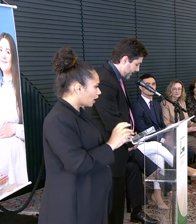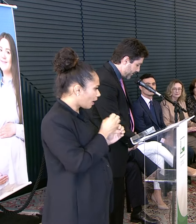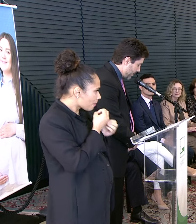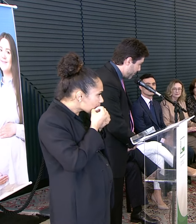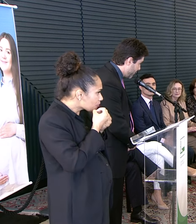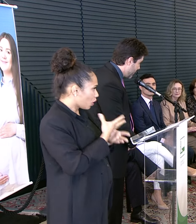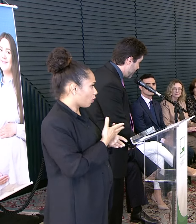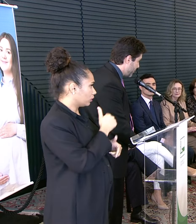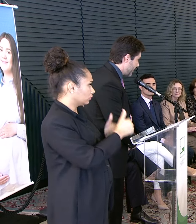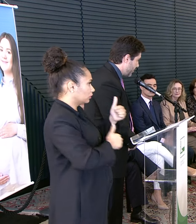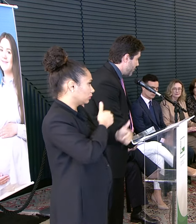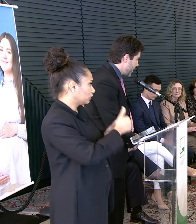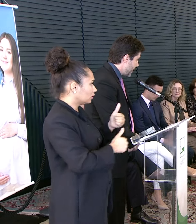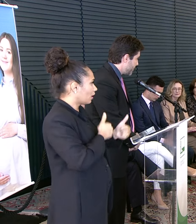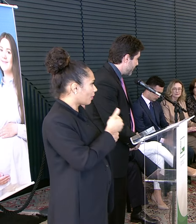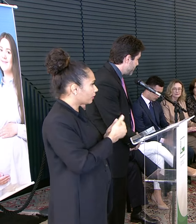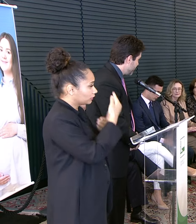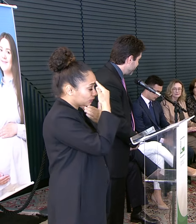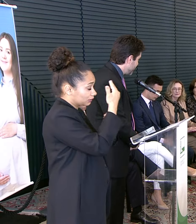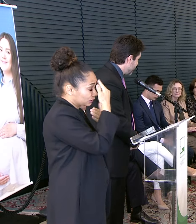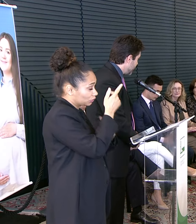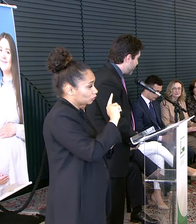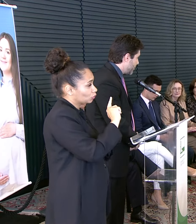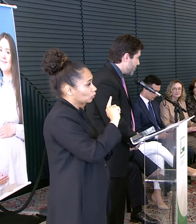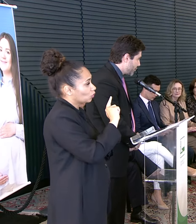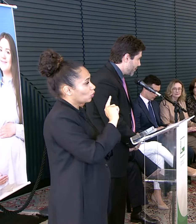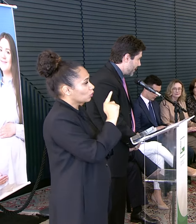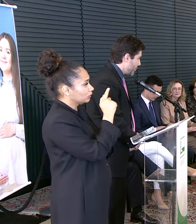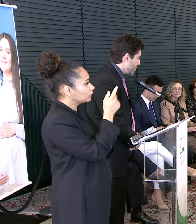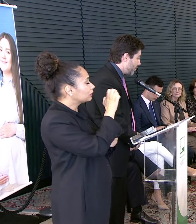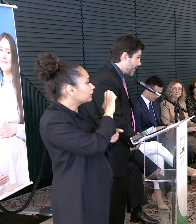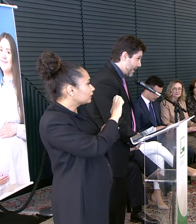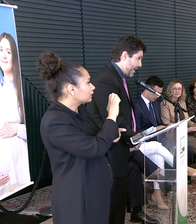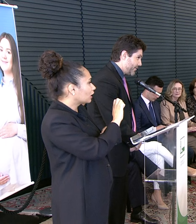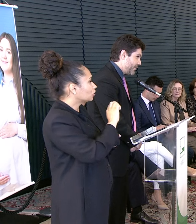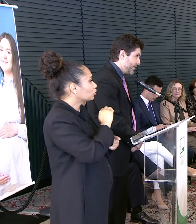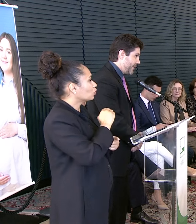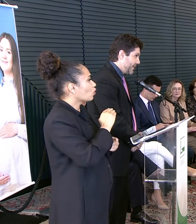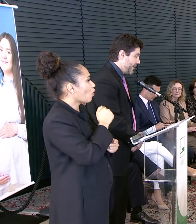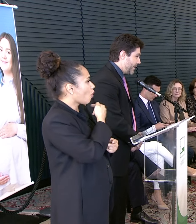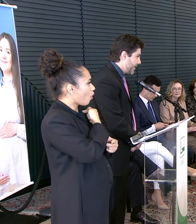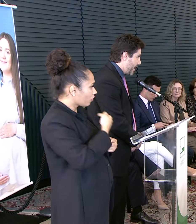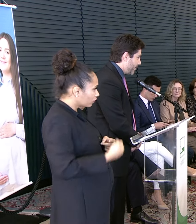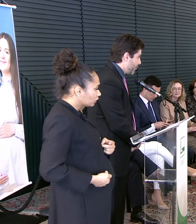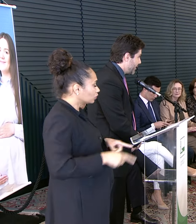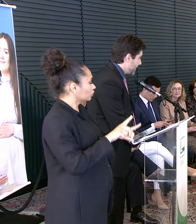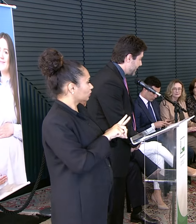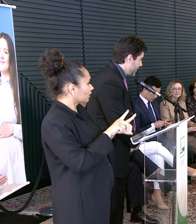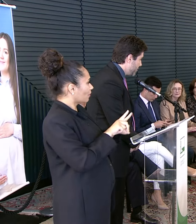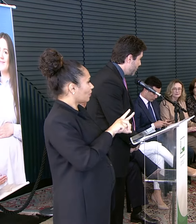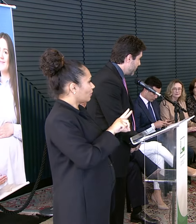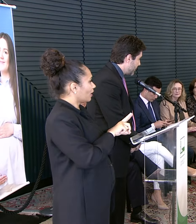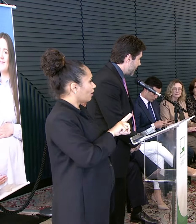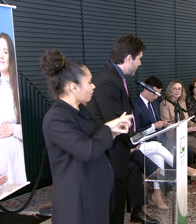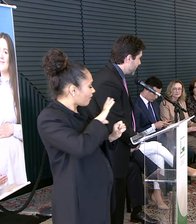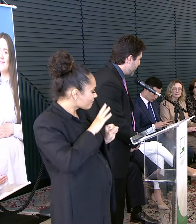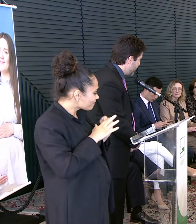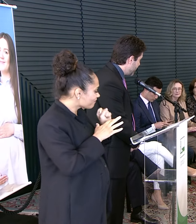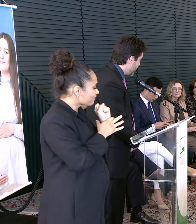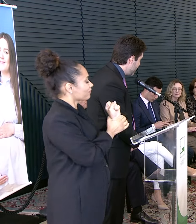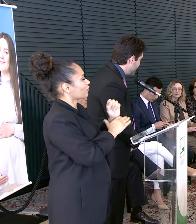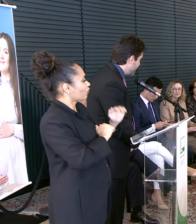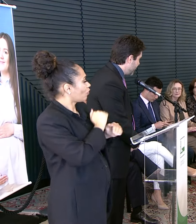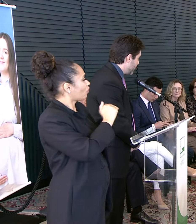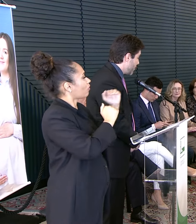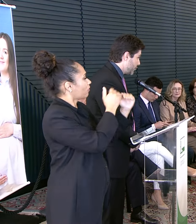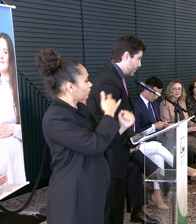Agradeço também profundamente O estado de Goiás mesmo A figura do nosso governador Ronaldo Caiado Que tem fortalecido muito A saúde da